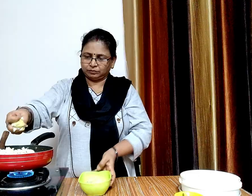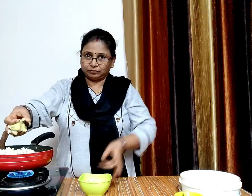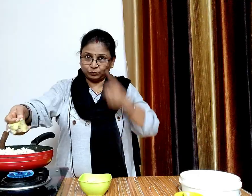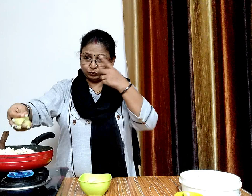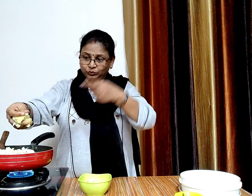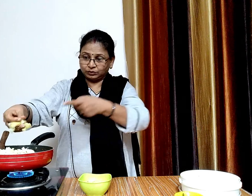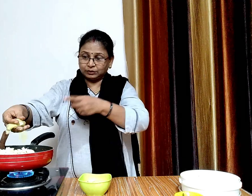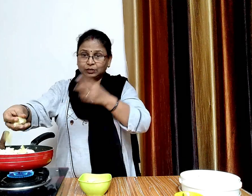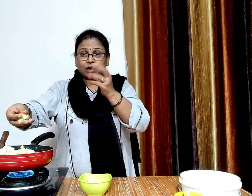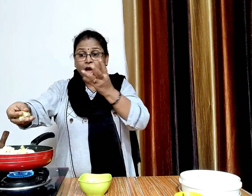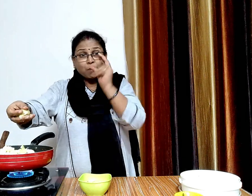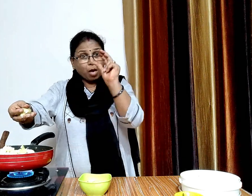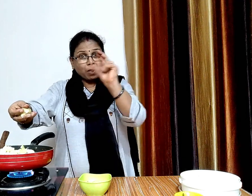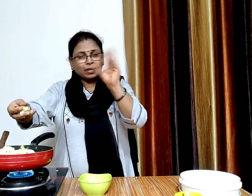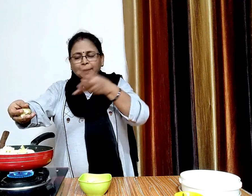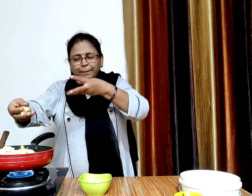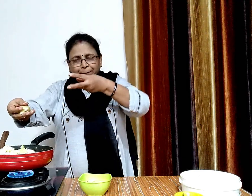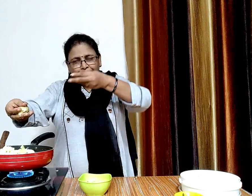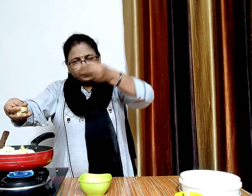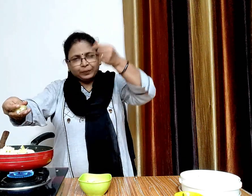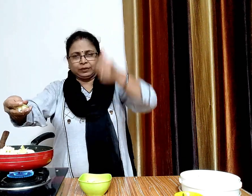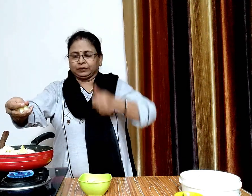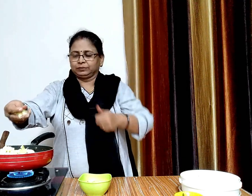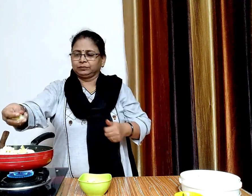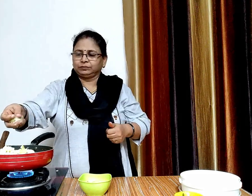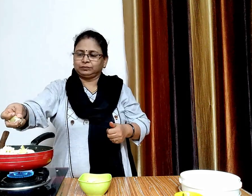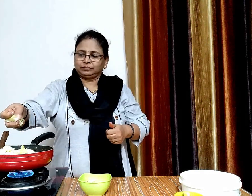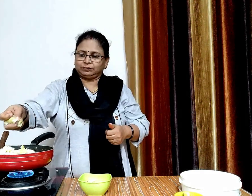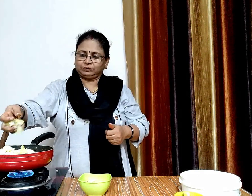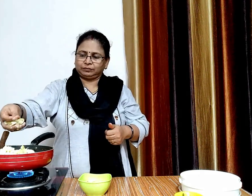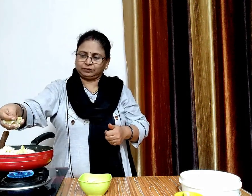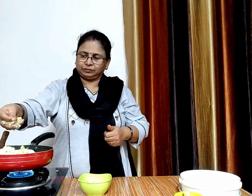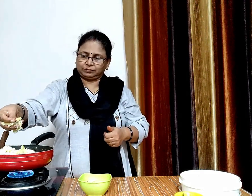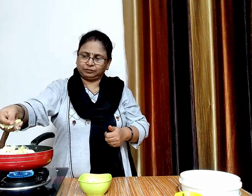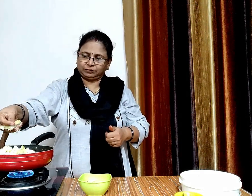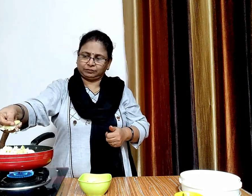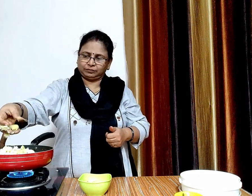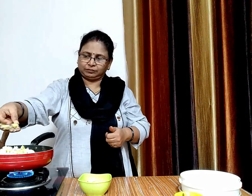ध्यान रहे हैं आलू का एक भी बड़ा पीस धही रहना चाहिए अब इसे अच्छे से बैश करके डालेंगे